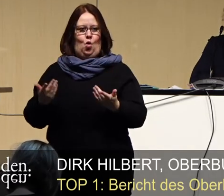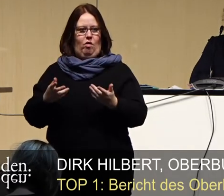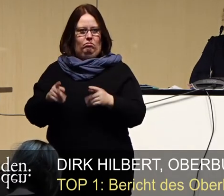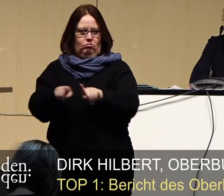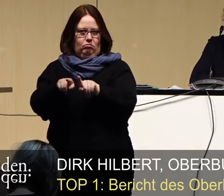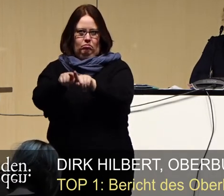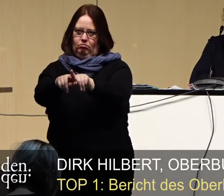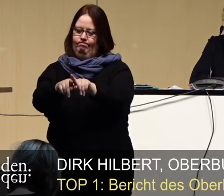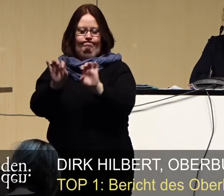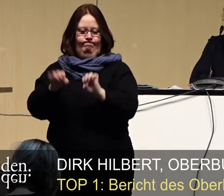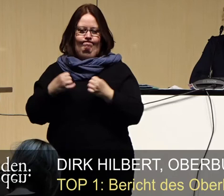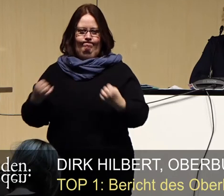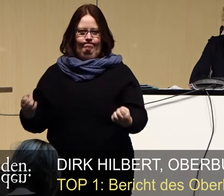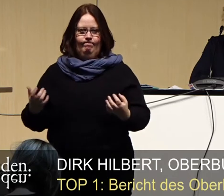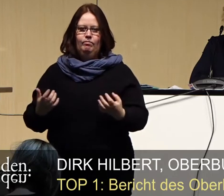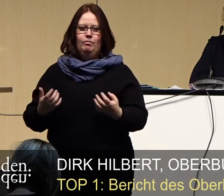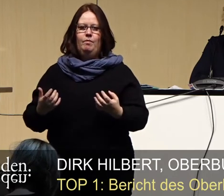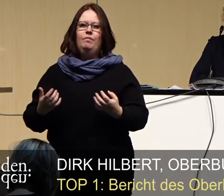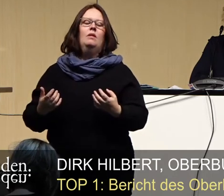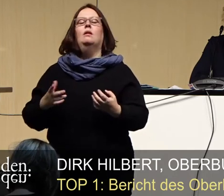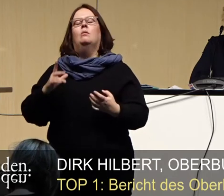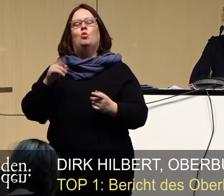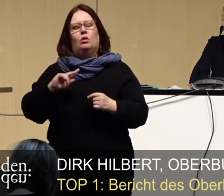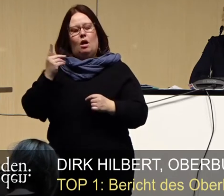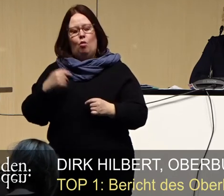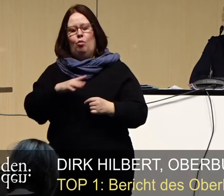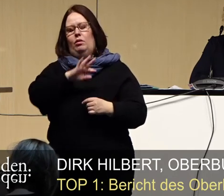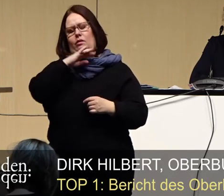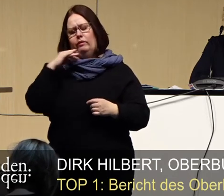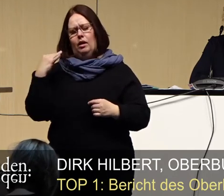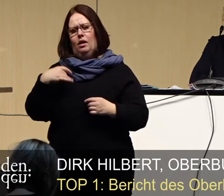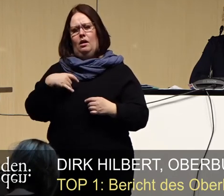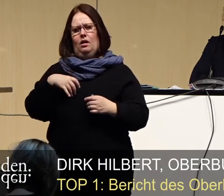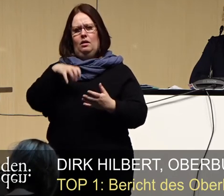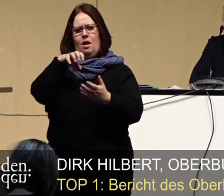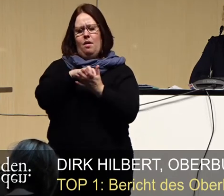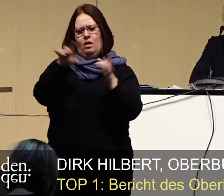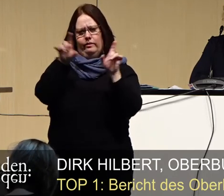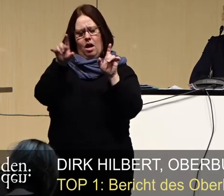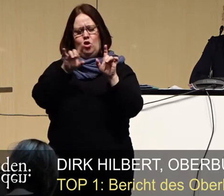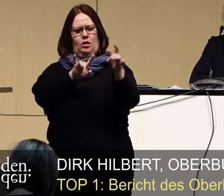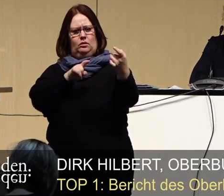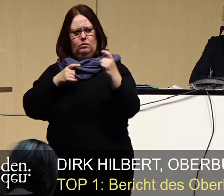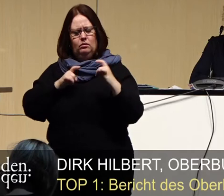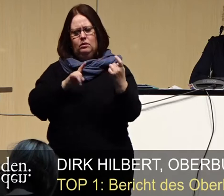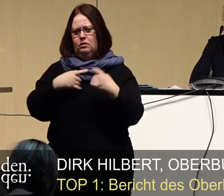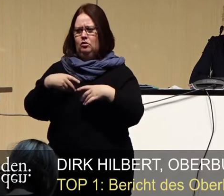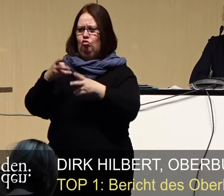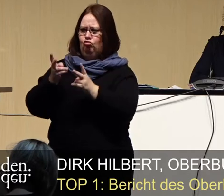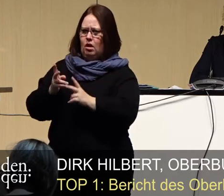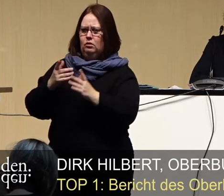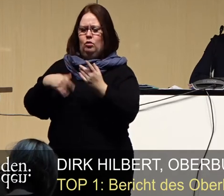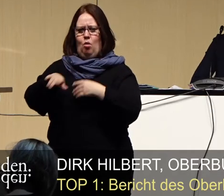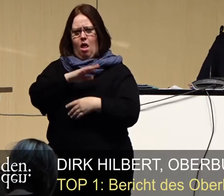erlebt haben. Wir haben da gerungen, und ich habe mich mit vielen Marktveranstaltern, ob in der Stadt und